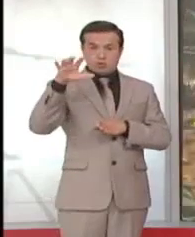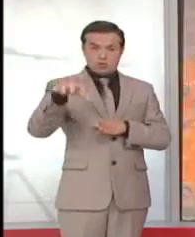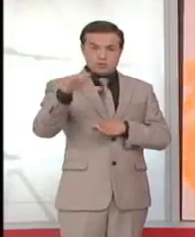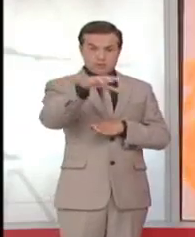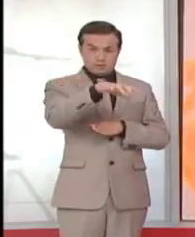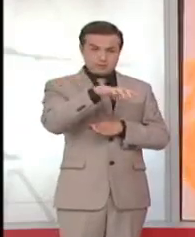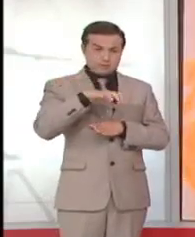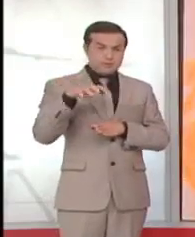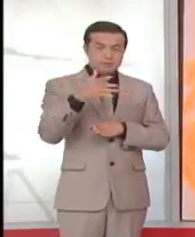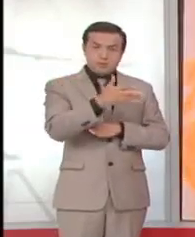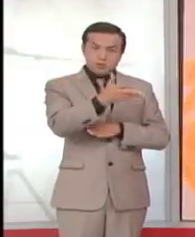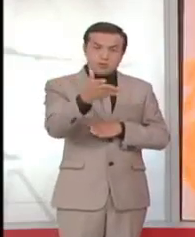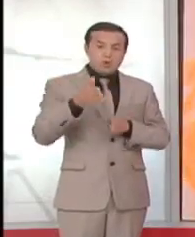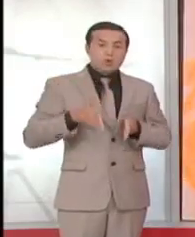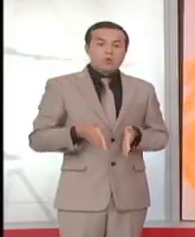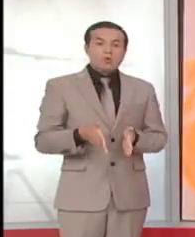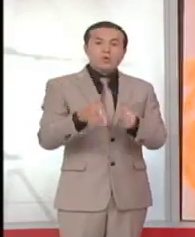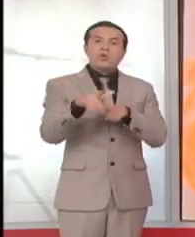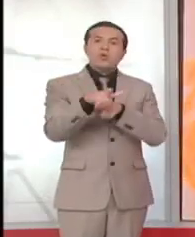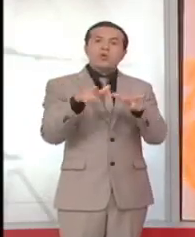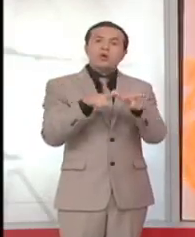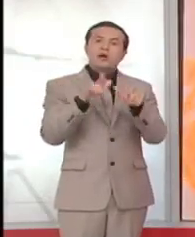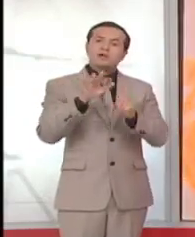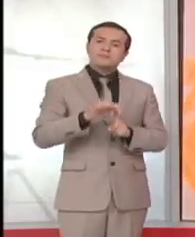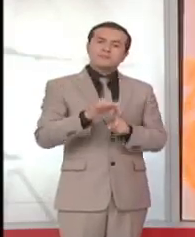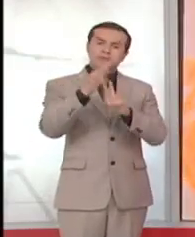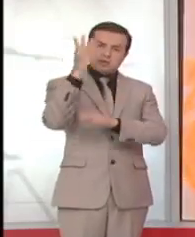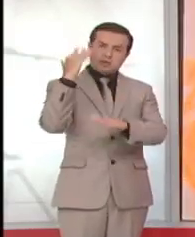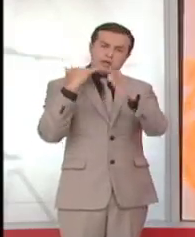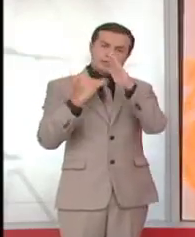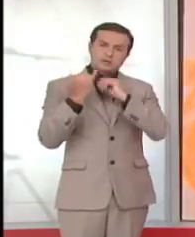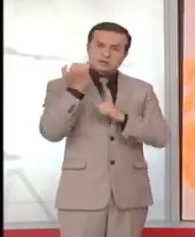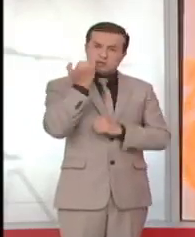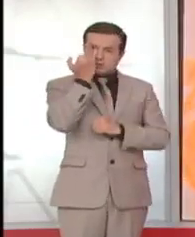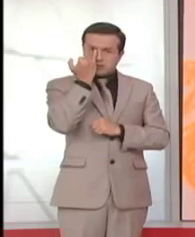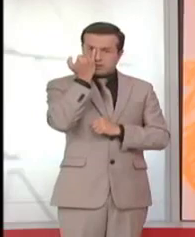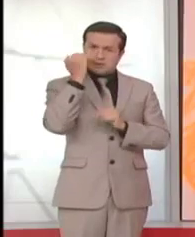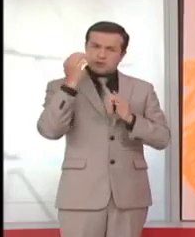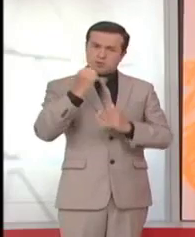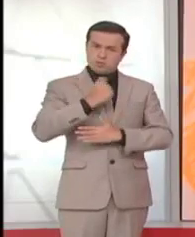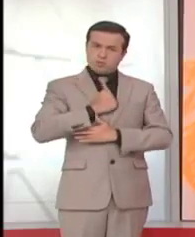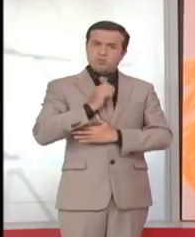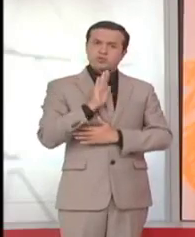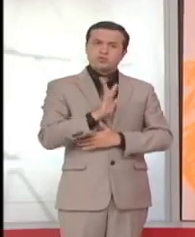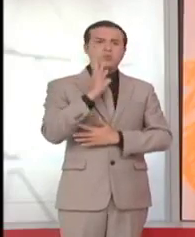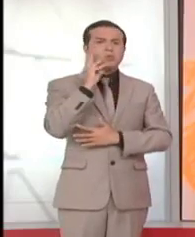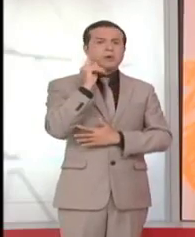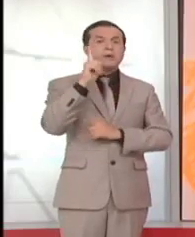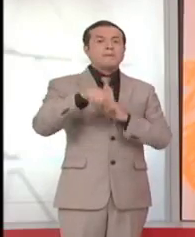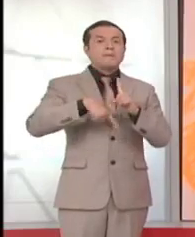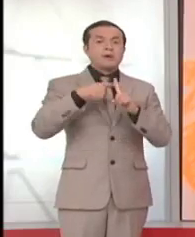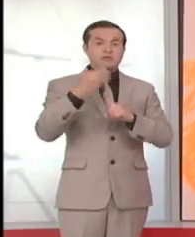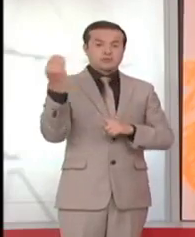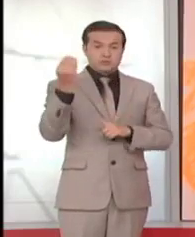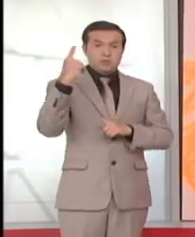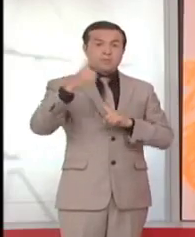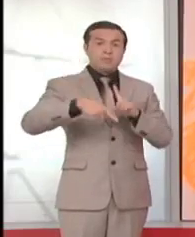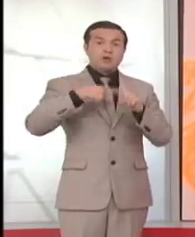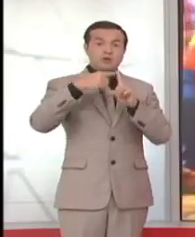convierta en un sitio no solamente histórico de nuestros antepasados indígenas, sino también de la juventud y de los turistas. El